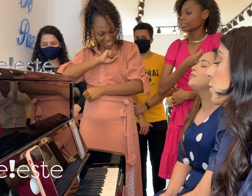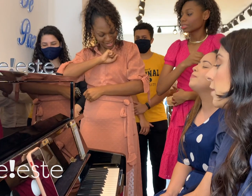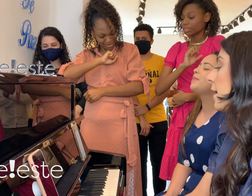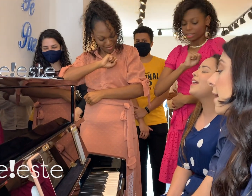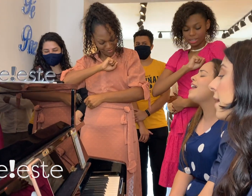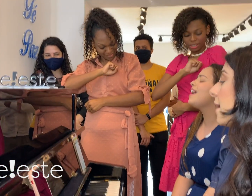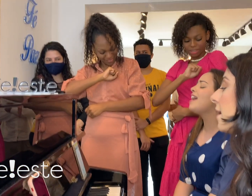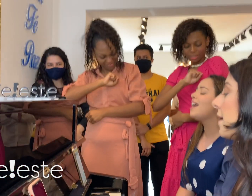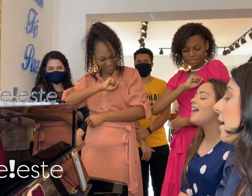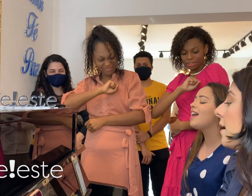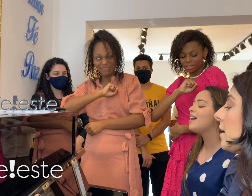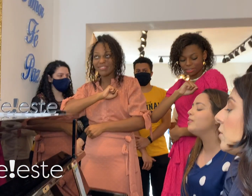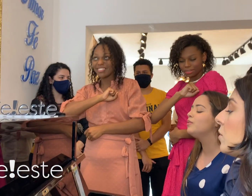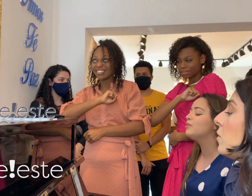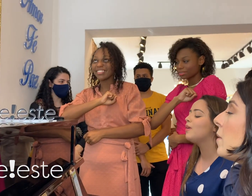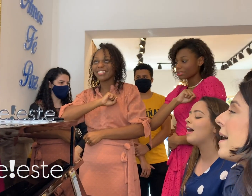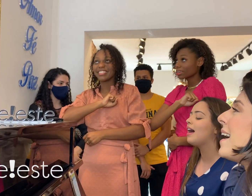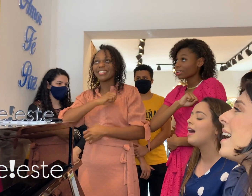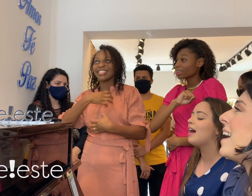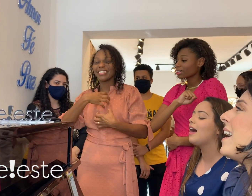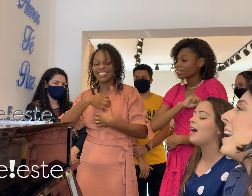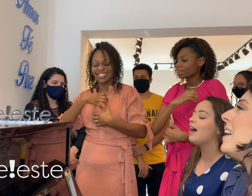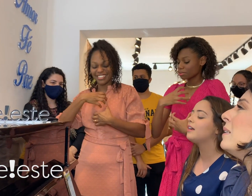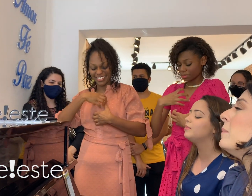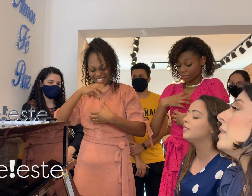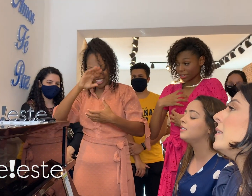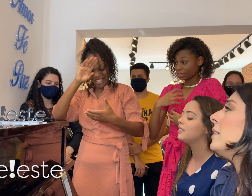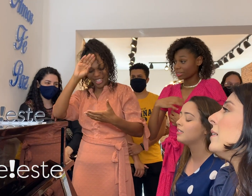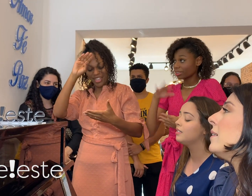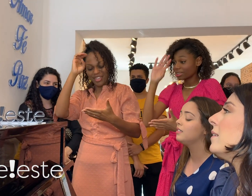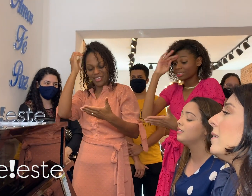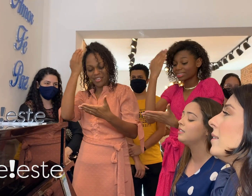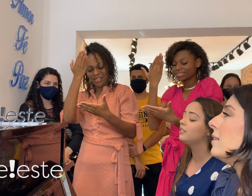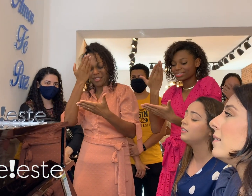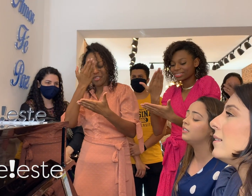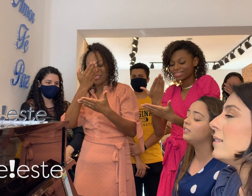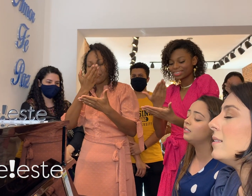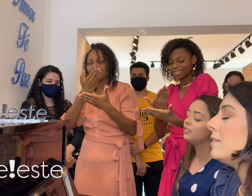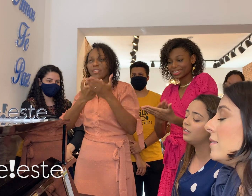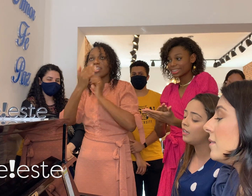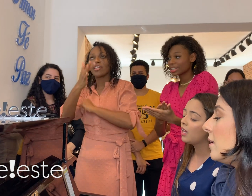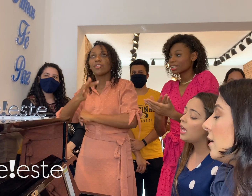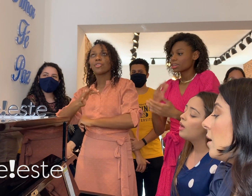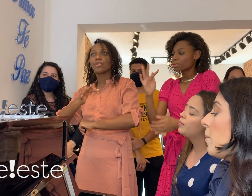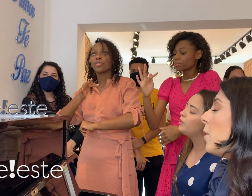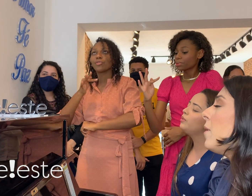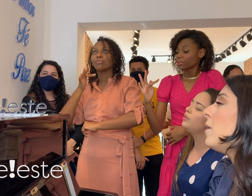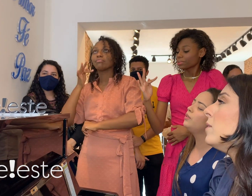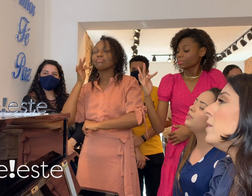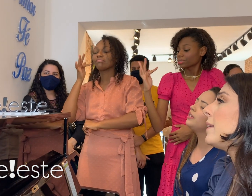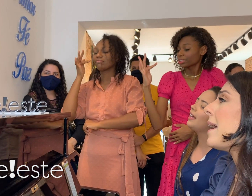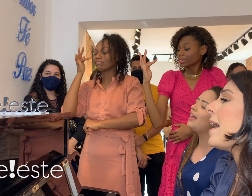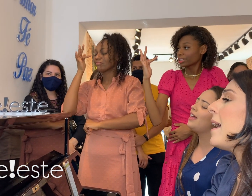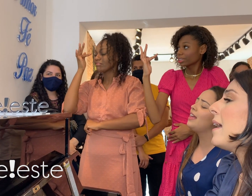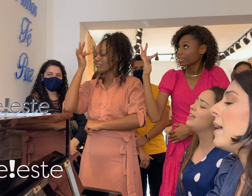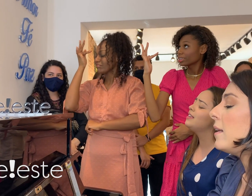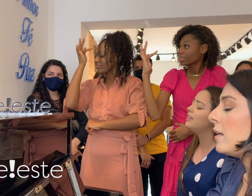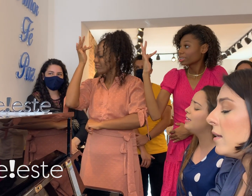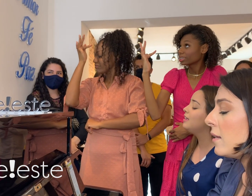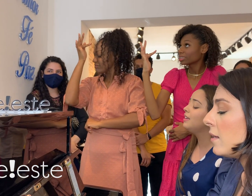crer no amanhã Porque Ele